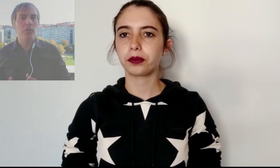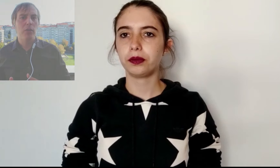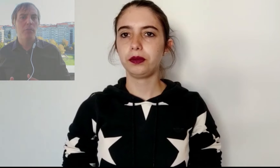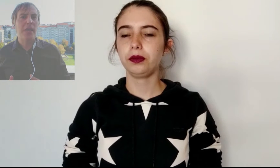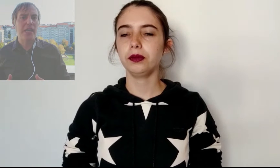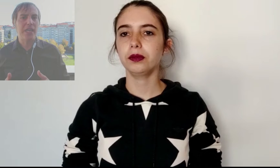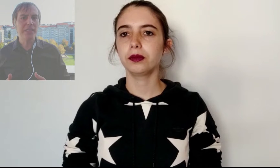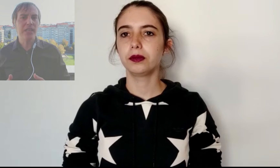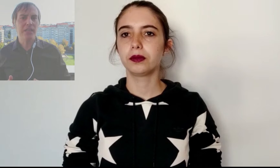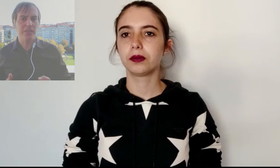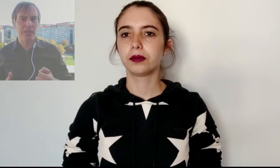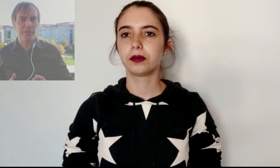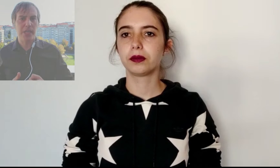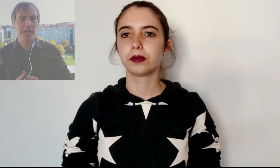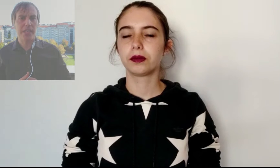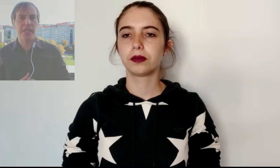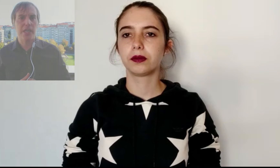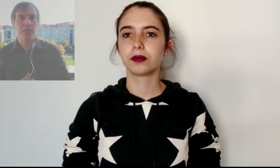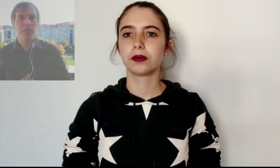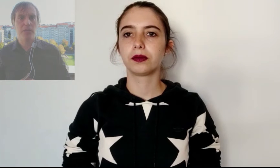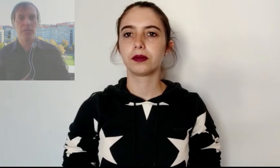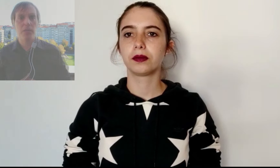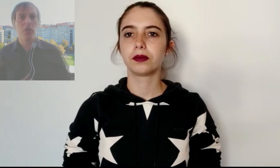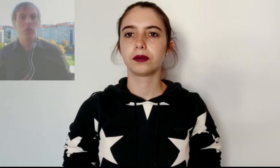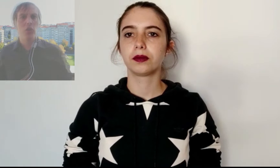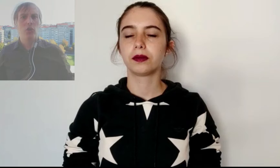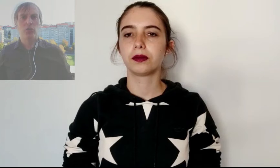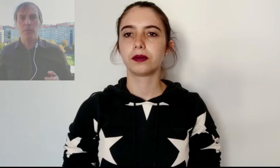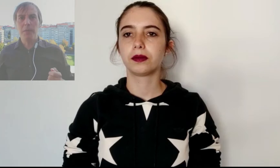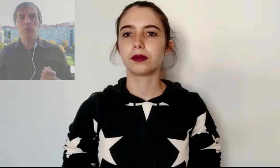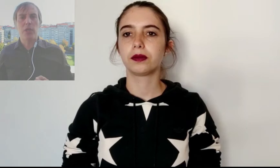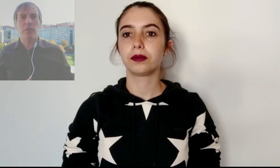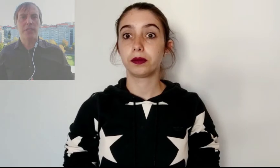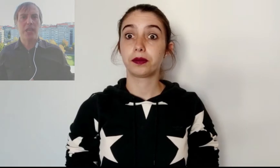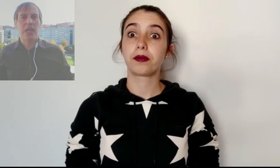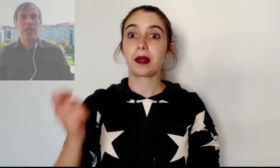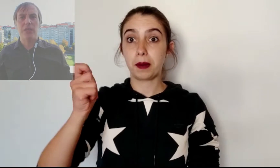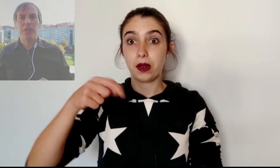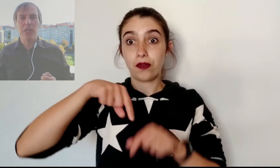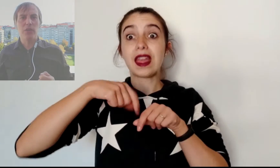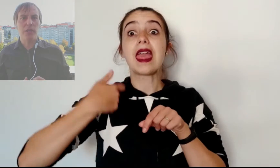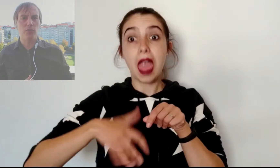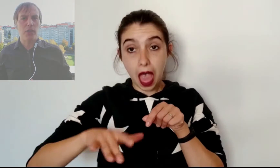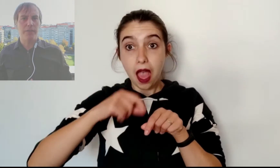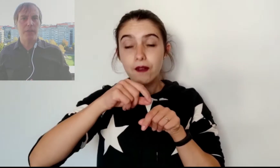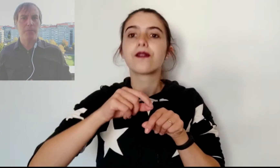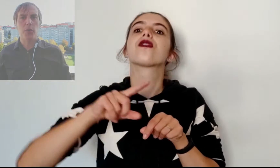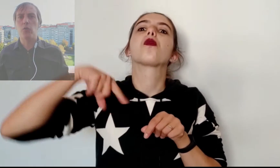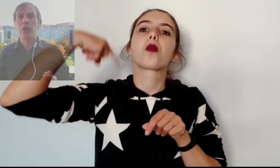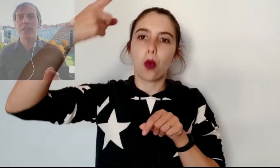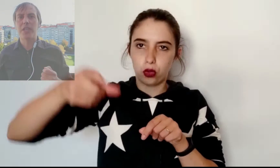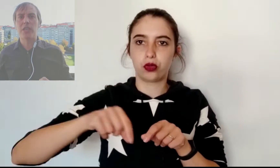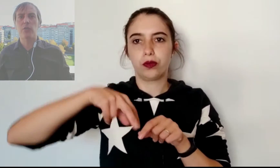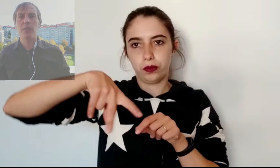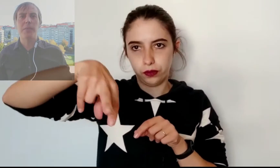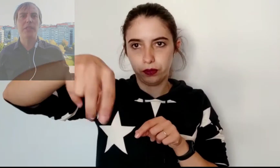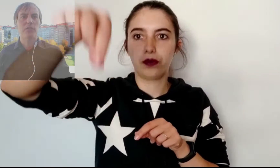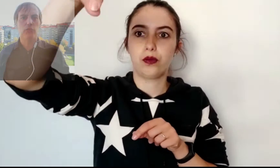para que ésta sirviera de guía. Tomaba una nueva estaca y, mirando hacia su jefe, procuraba seguir nuevamente sus